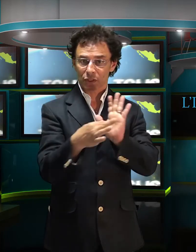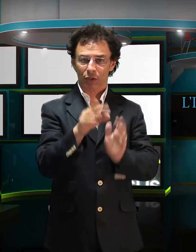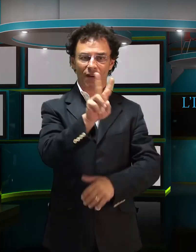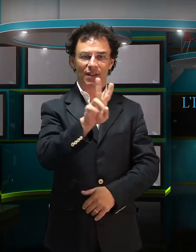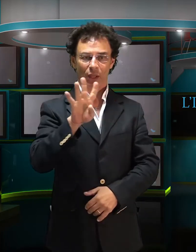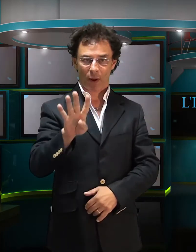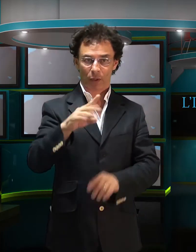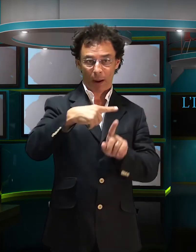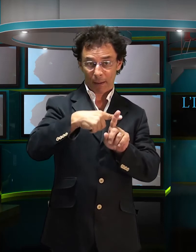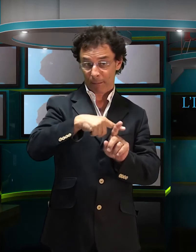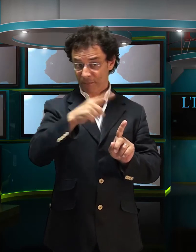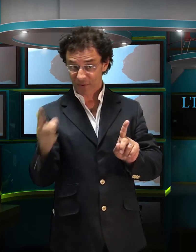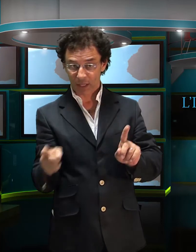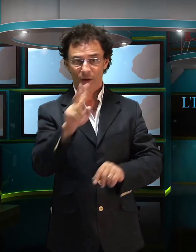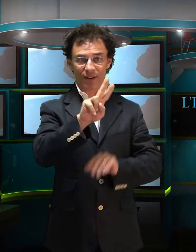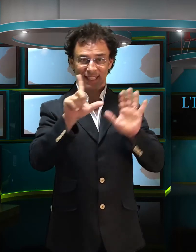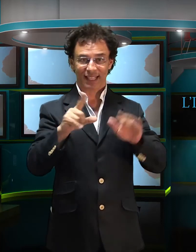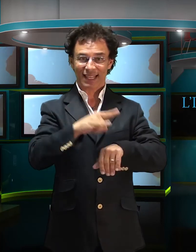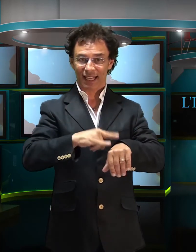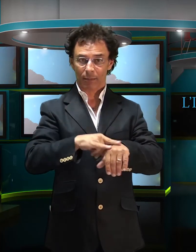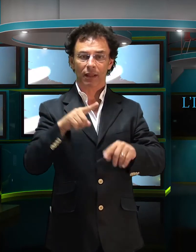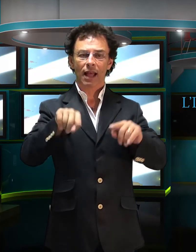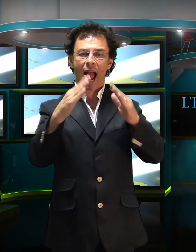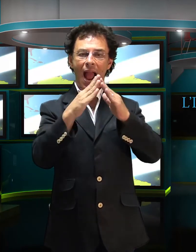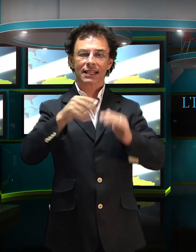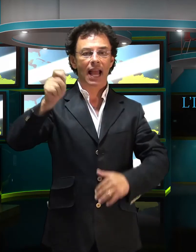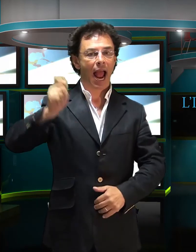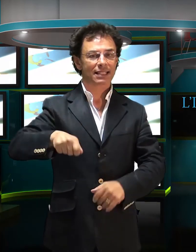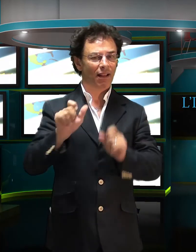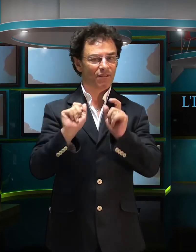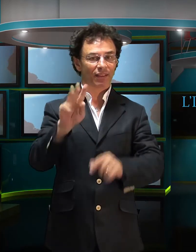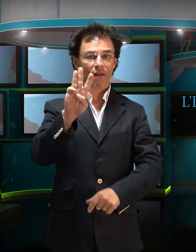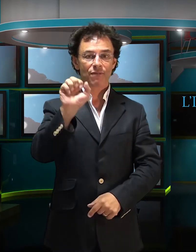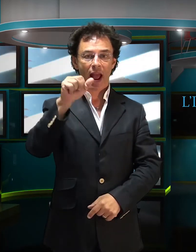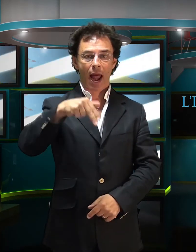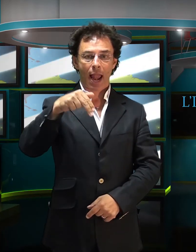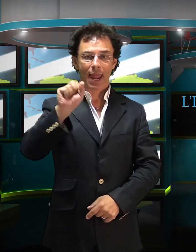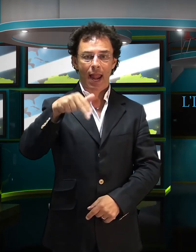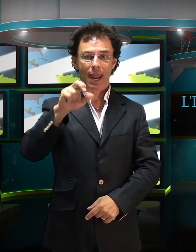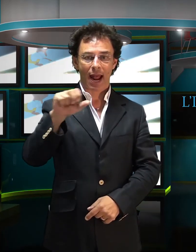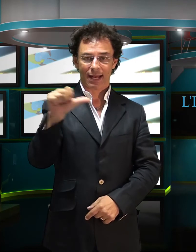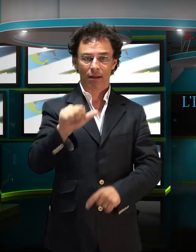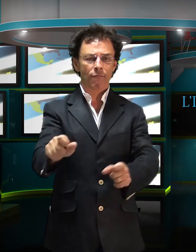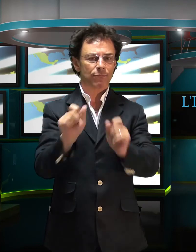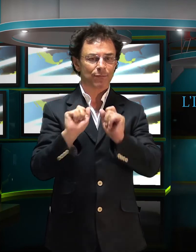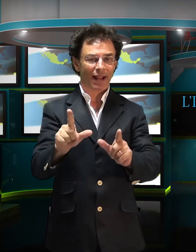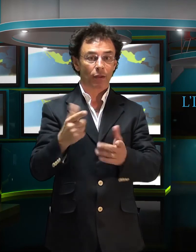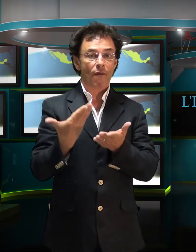al 27 settembre, la casa d'aste One Neses venderà la collezione Serna Giotto,